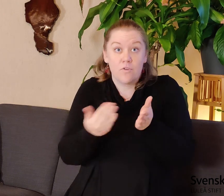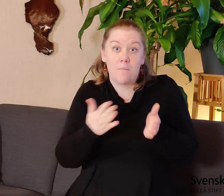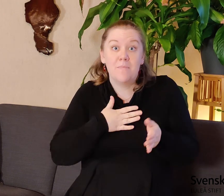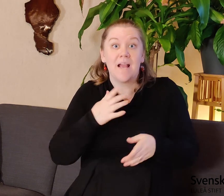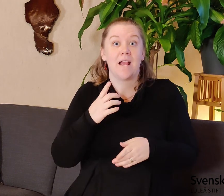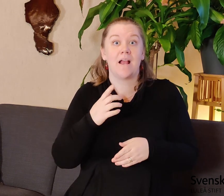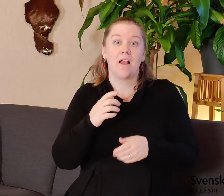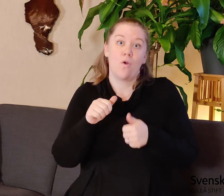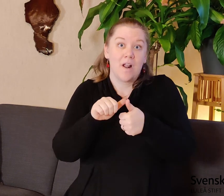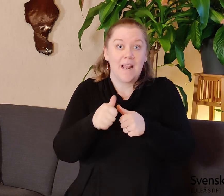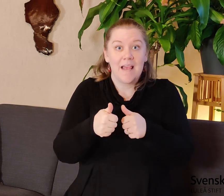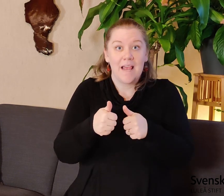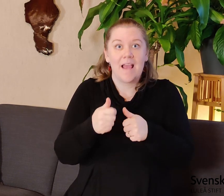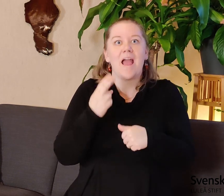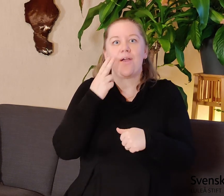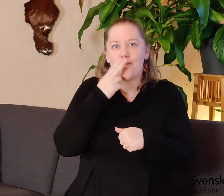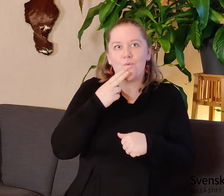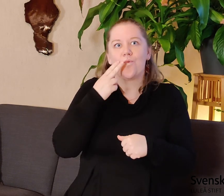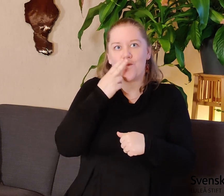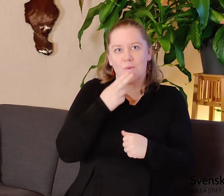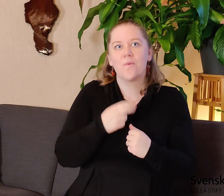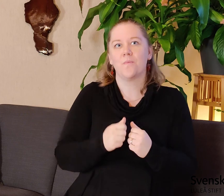hälsning från min kollega i Umeå.